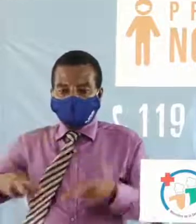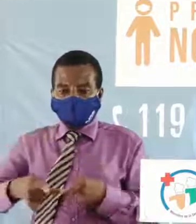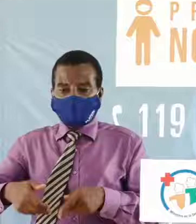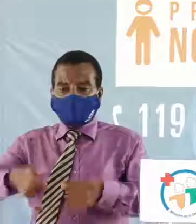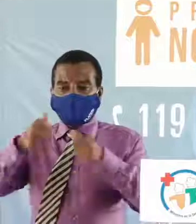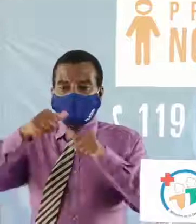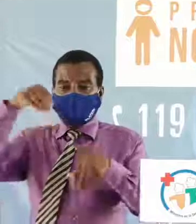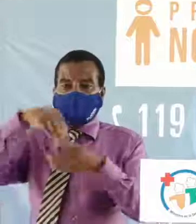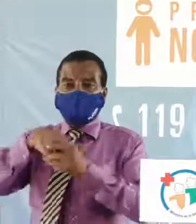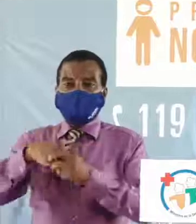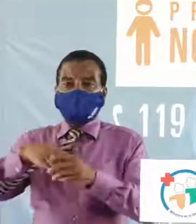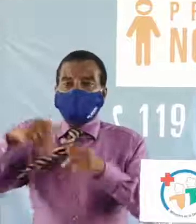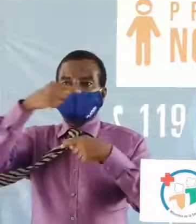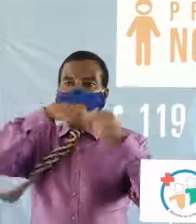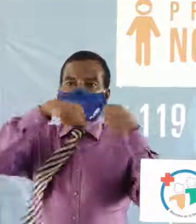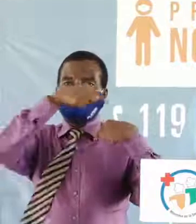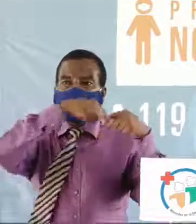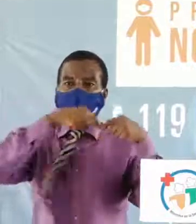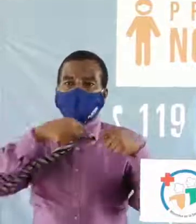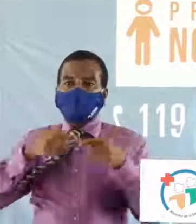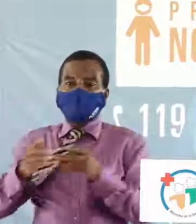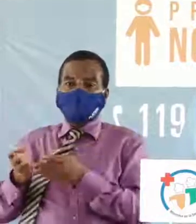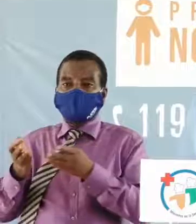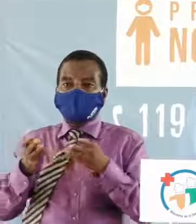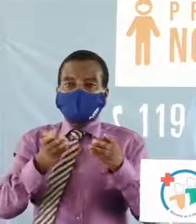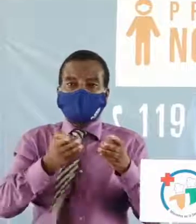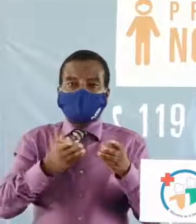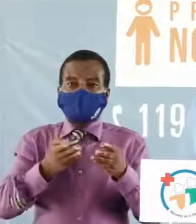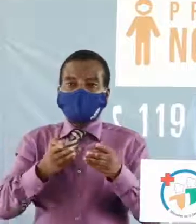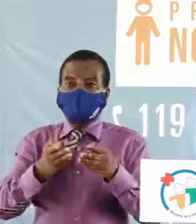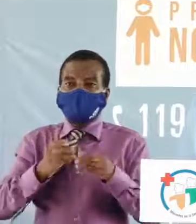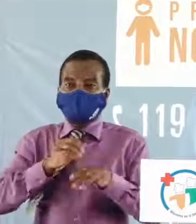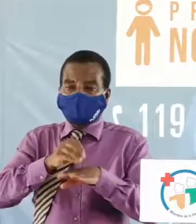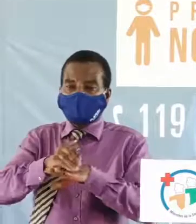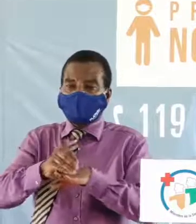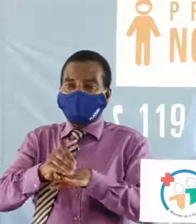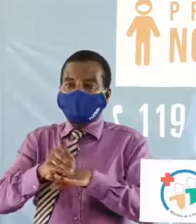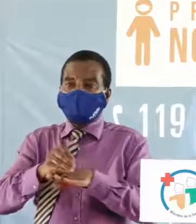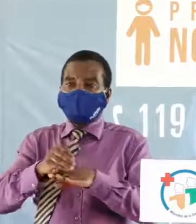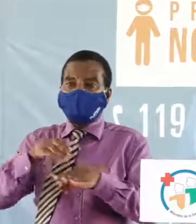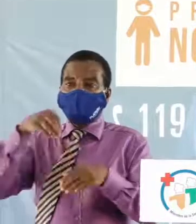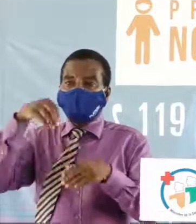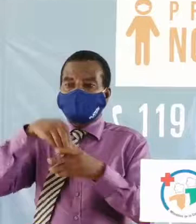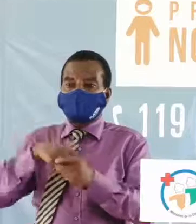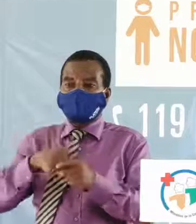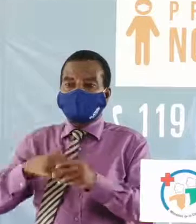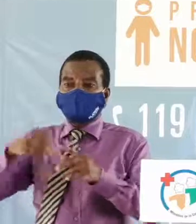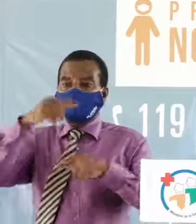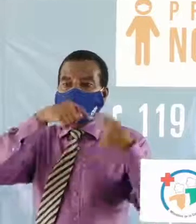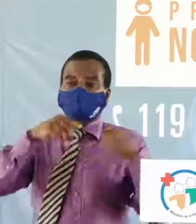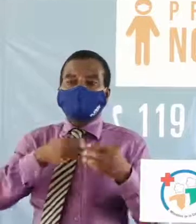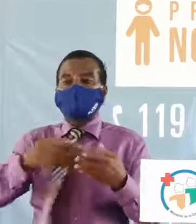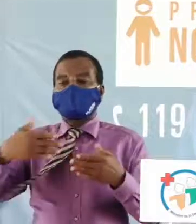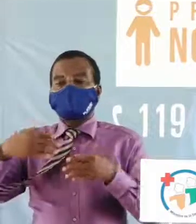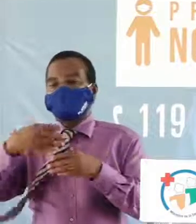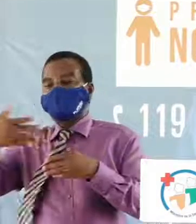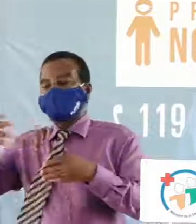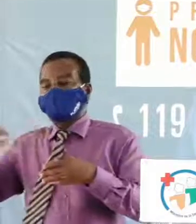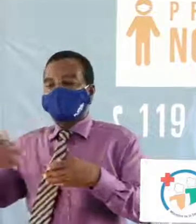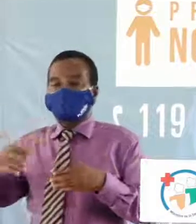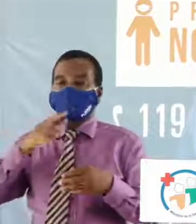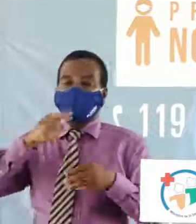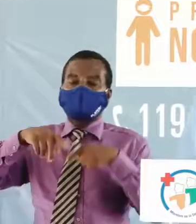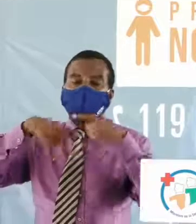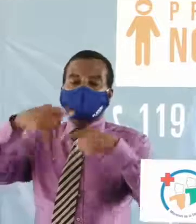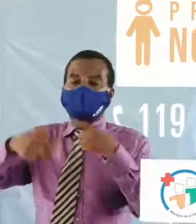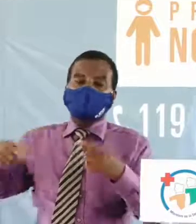dans le milieu des transports le port obligatoire du masque dans le milieu des transports etc etc ils sont